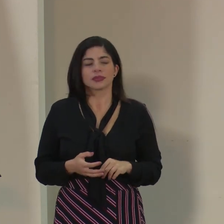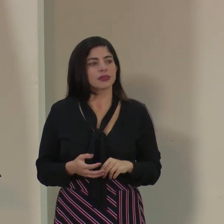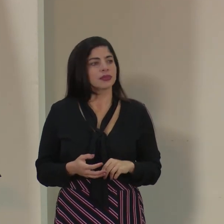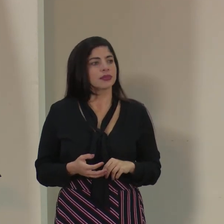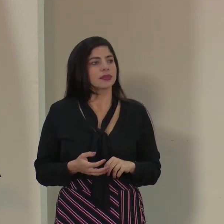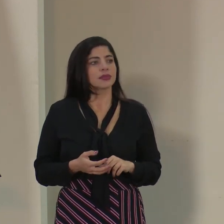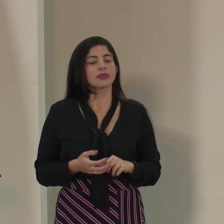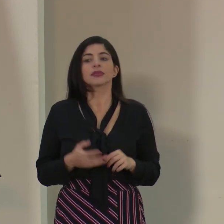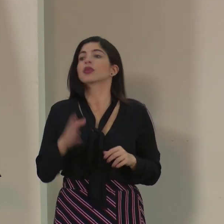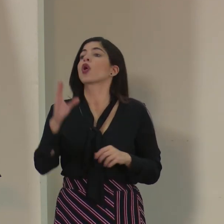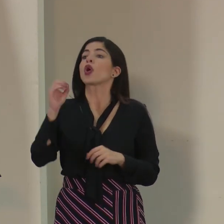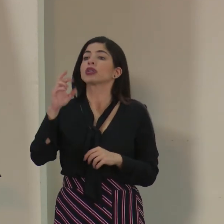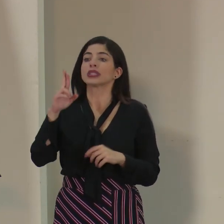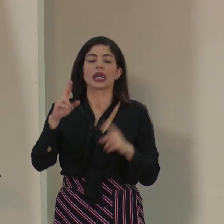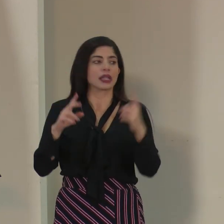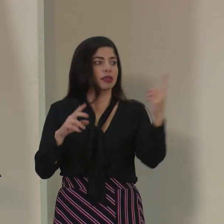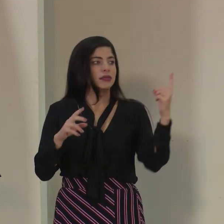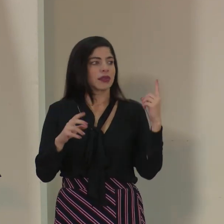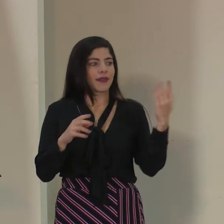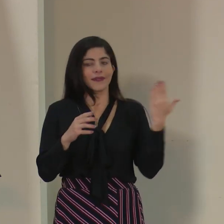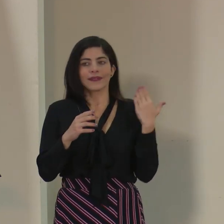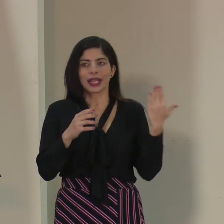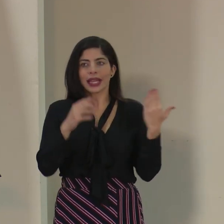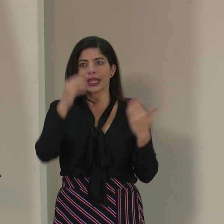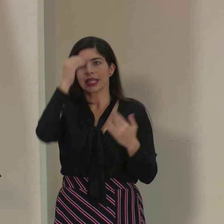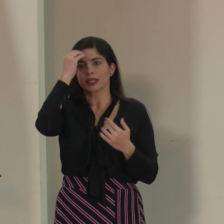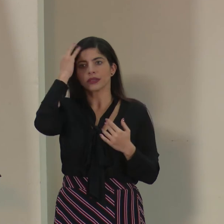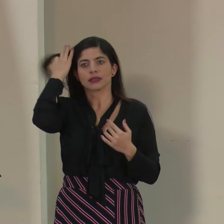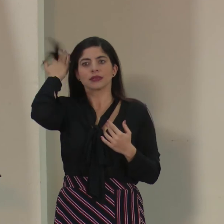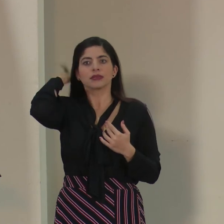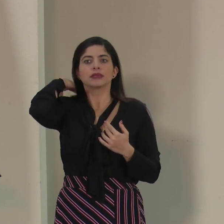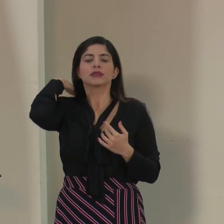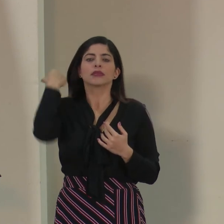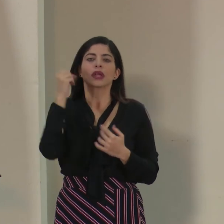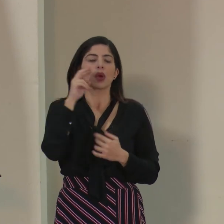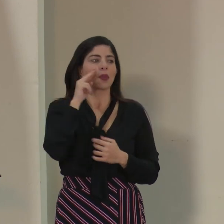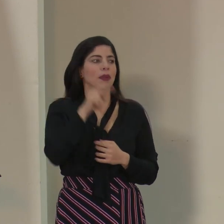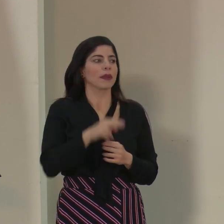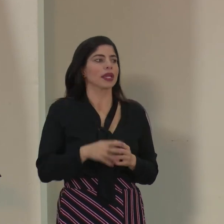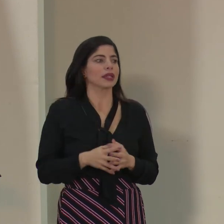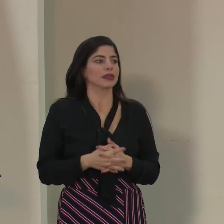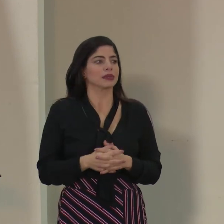Si gusta, Oscar, se hace el frente de la luz para que lo puedan ver.